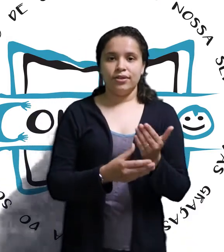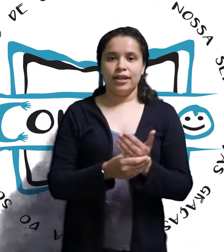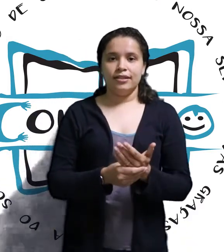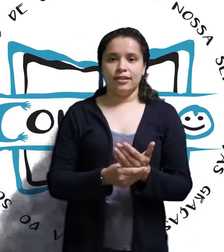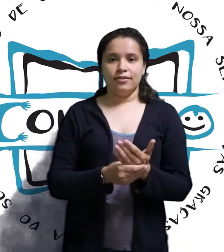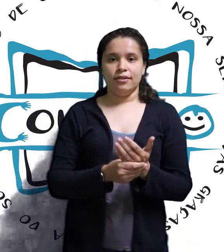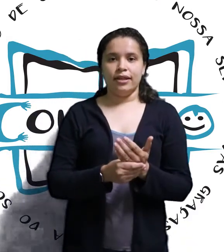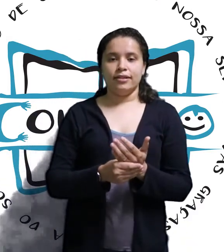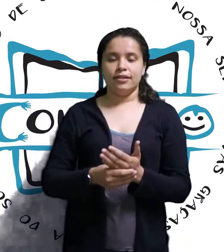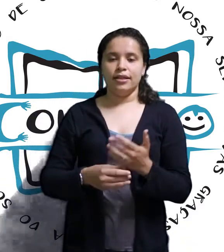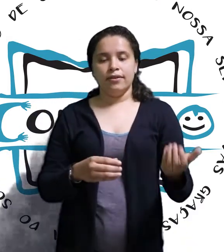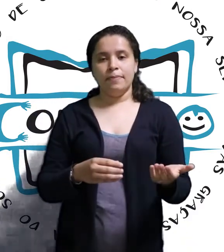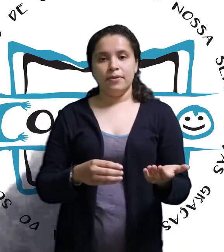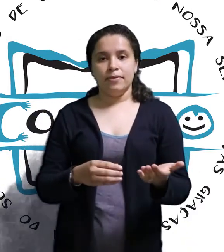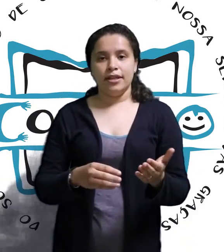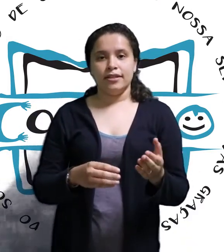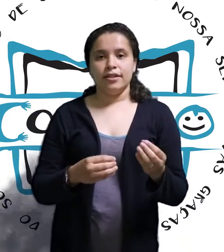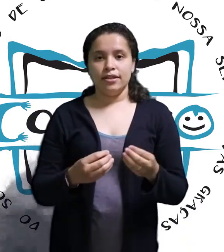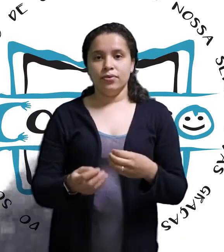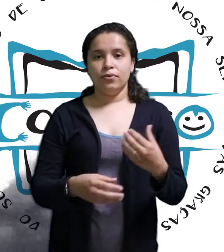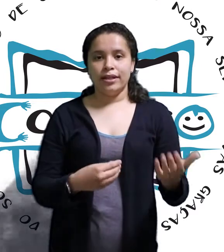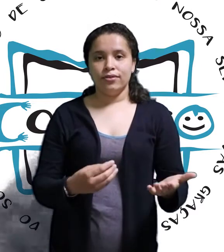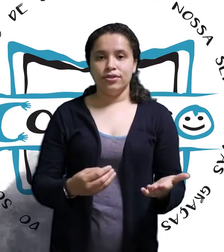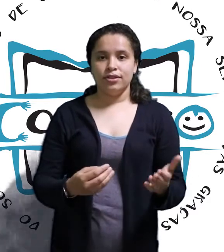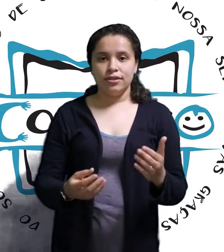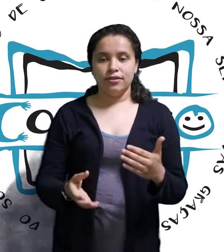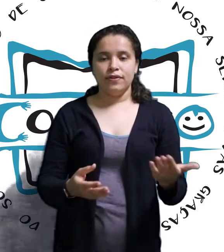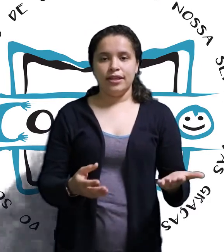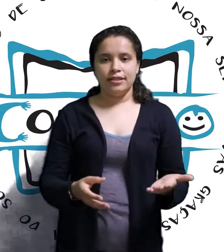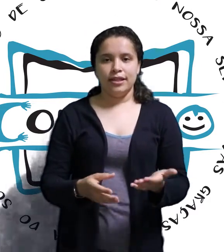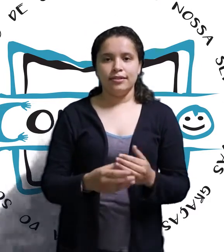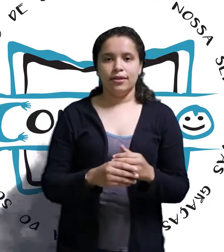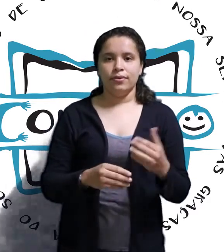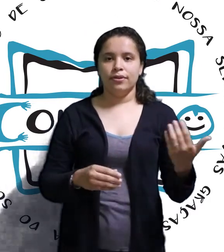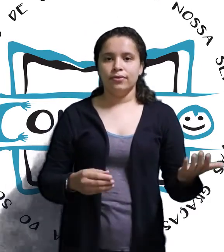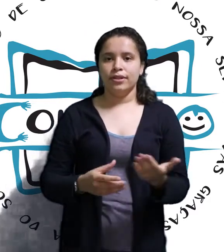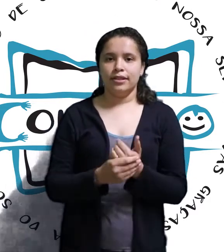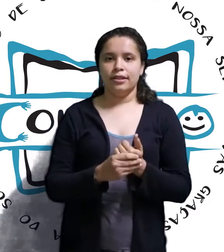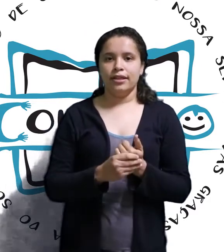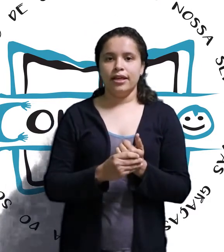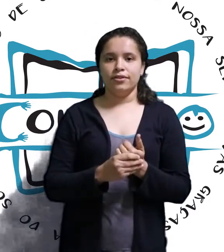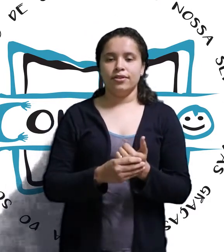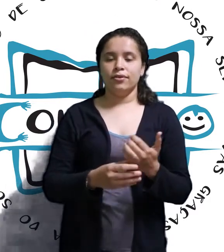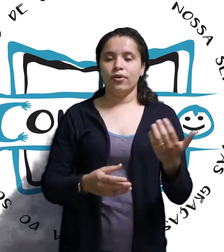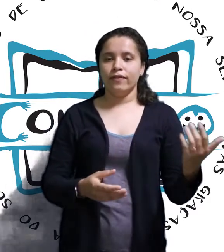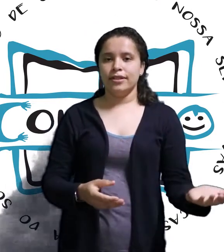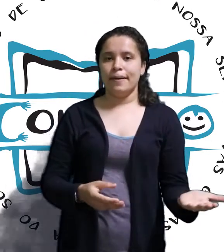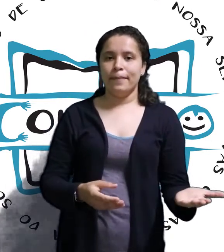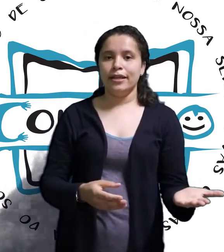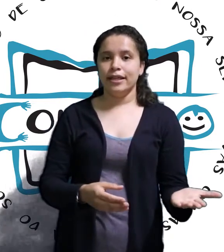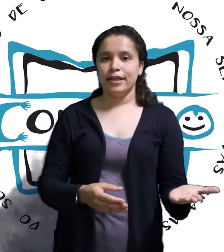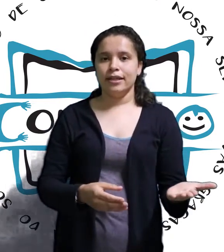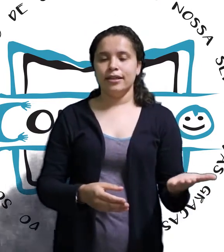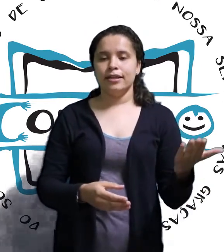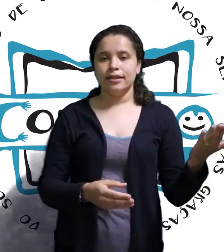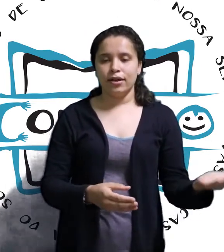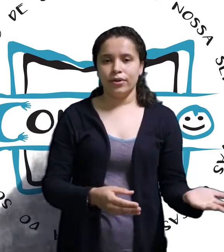organizacionais? Então, a primeira seria o quadro de diferenciação. Então, o que seria isso? Então, qual vai ser a maneira da